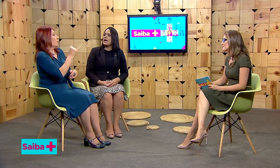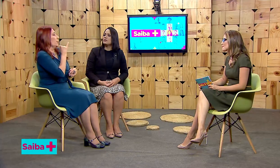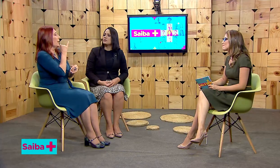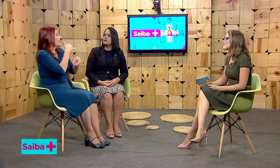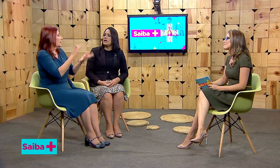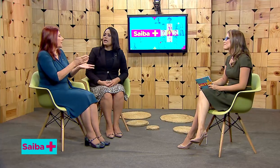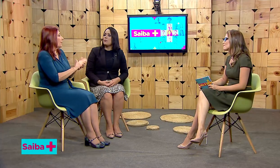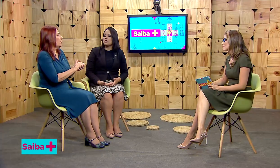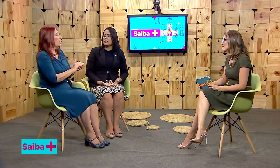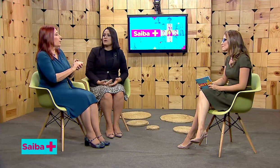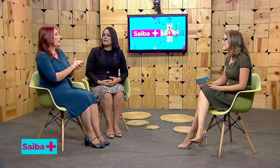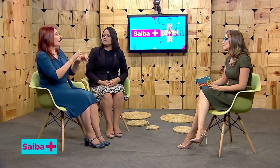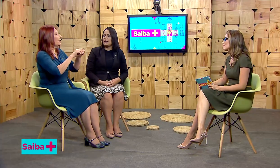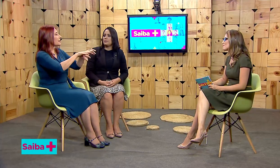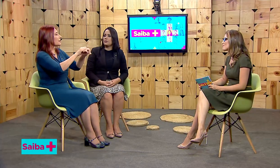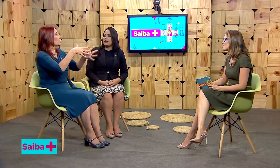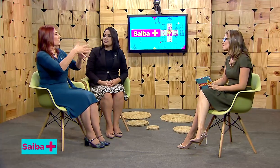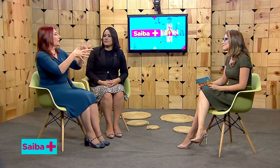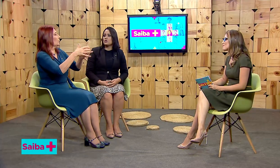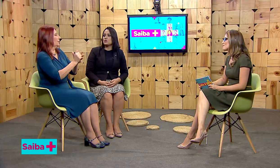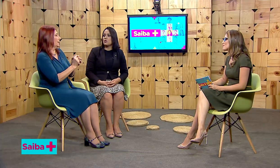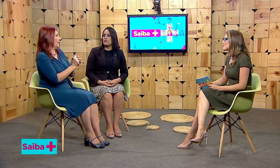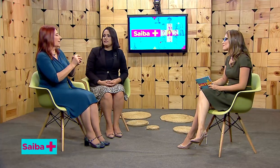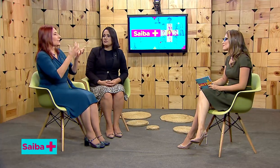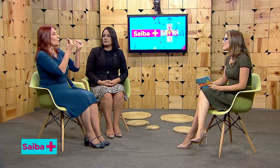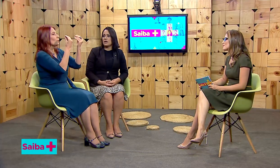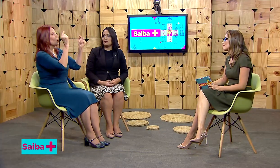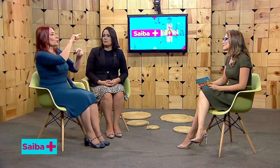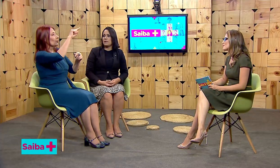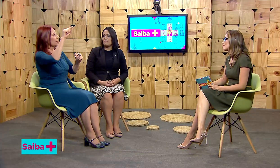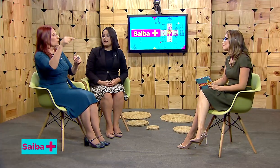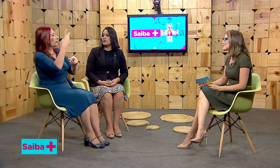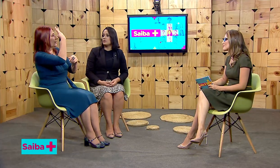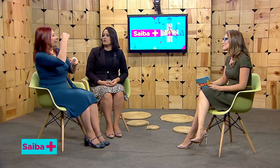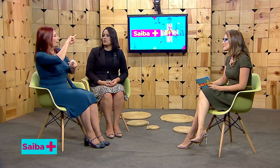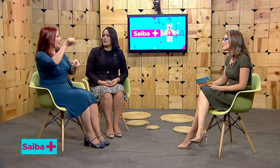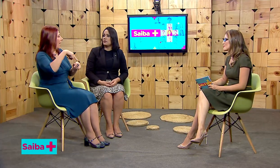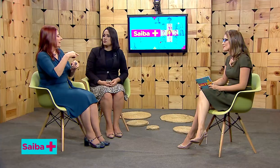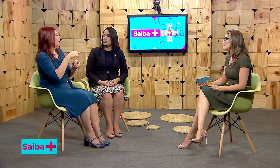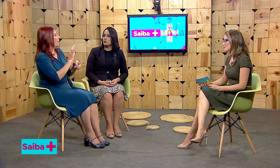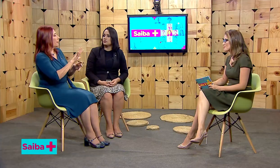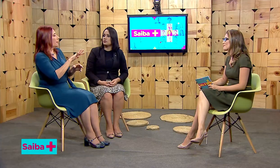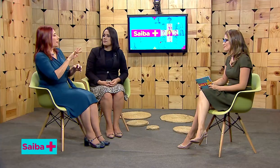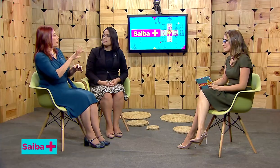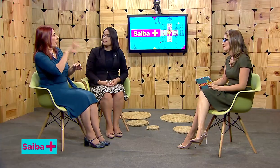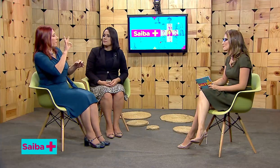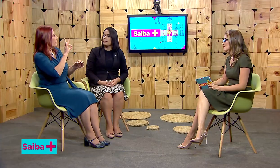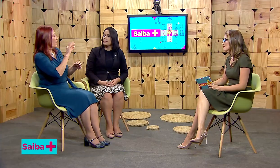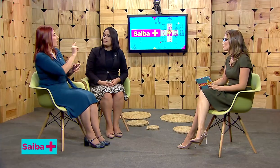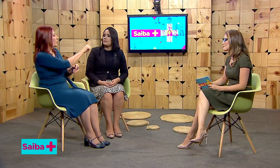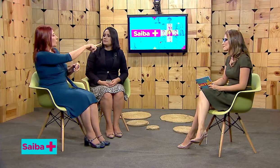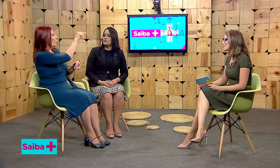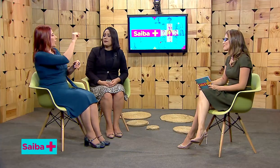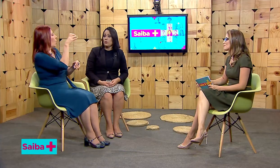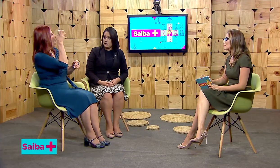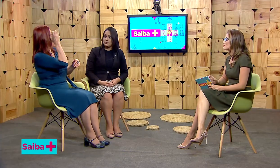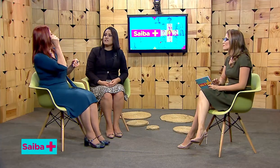lado. Eu posso dar um exemplo, que, às vezes, os ouvintes são preferidos no lugar dos surdos. É muito mais